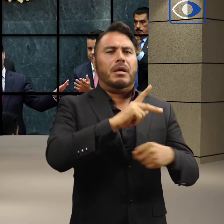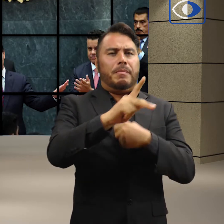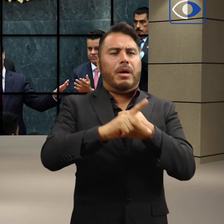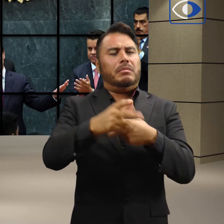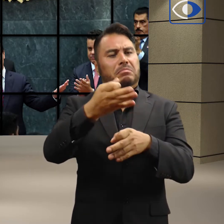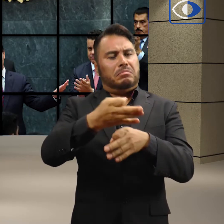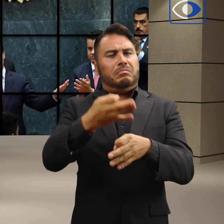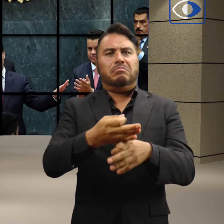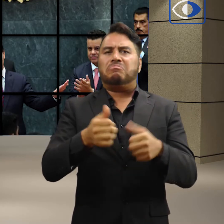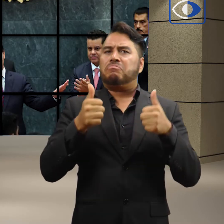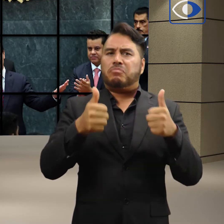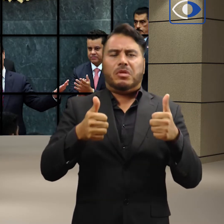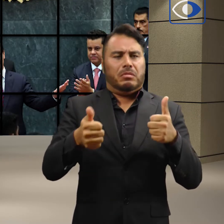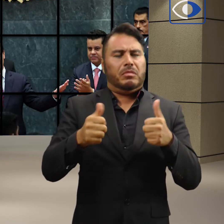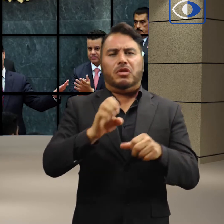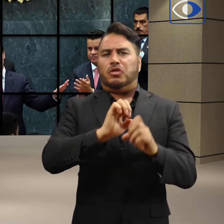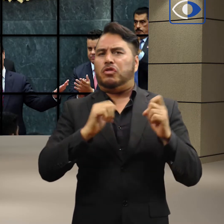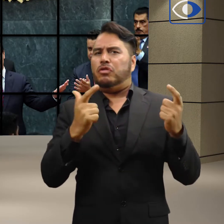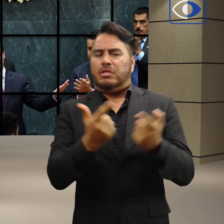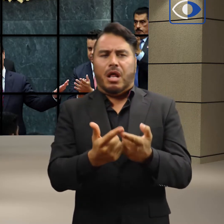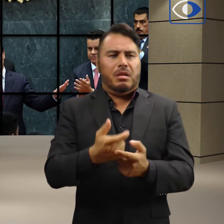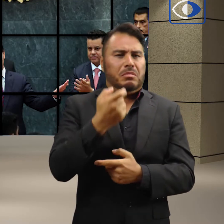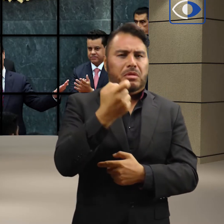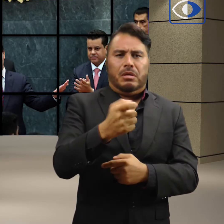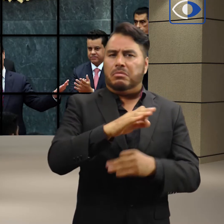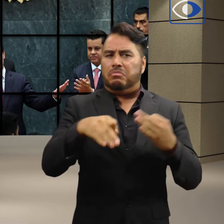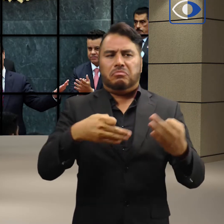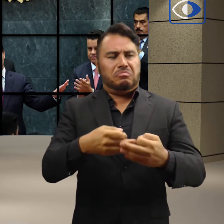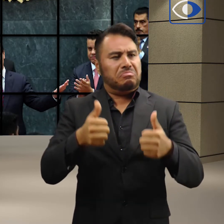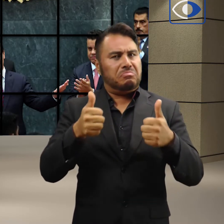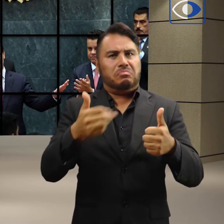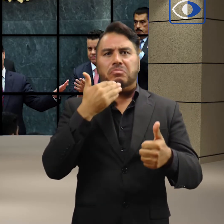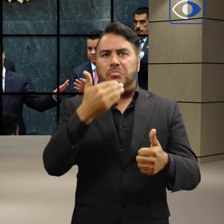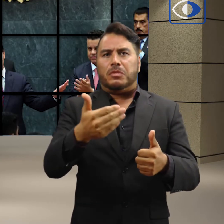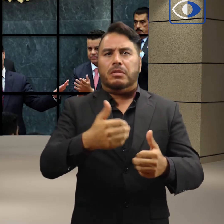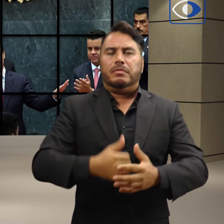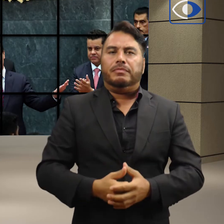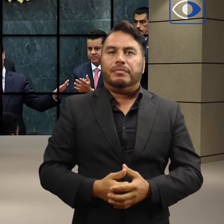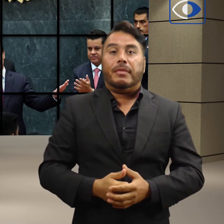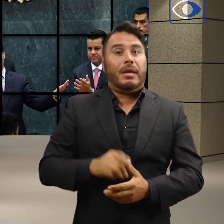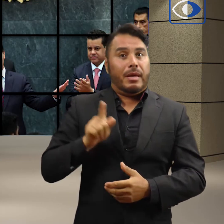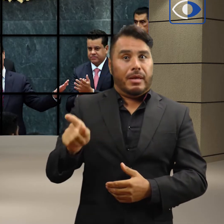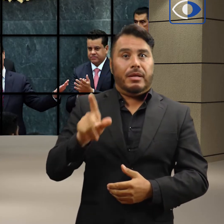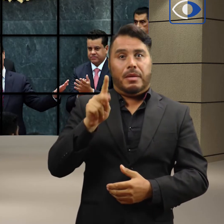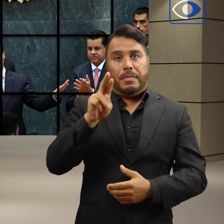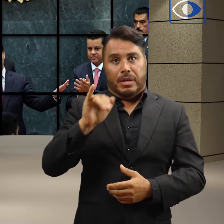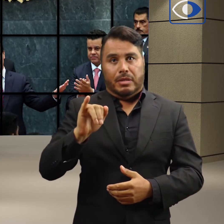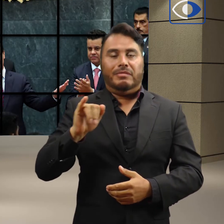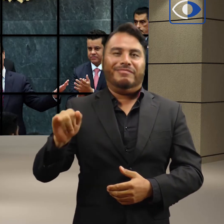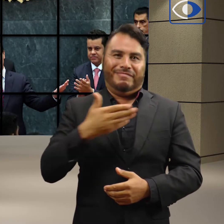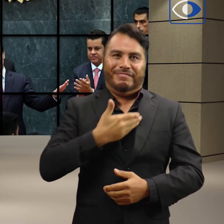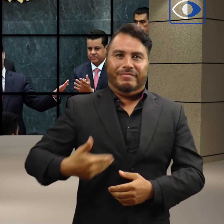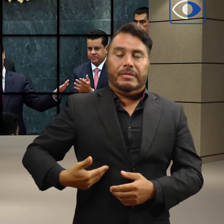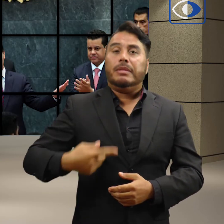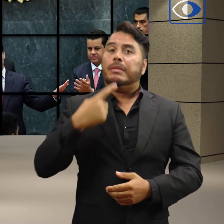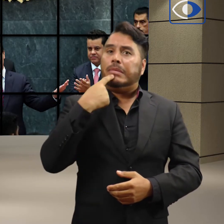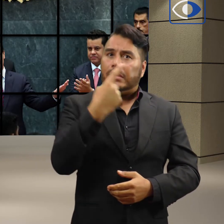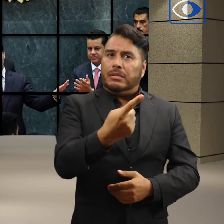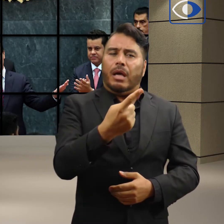política, social y económica. En su sexto y último informe de gobierno, el PRIista demandó a los mexicanos hacer